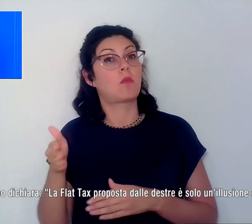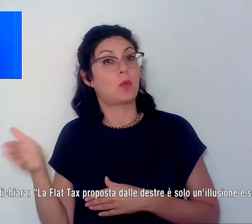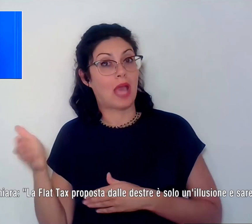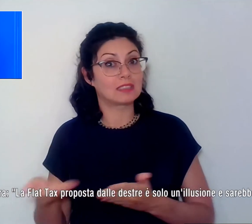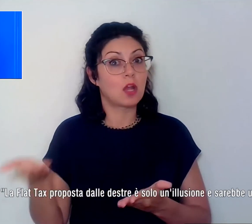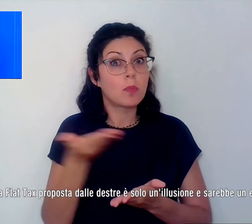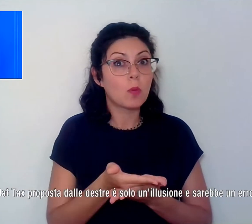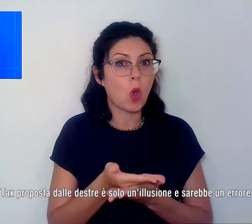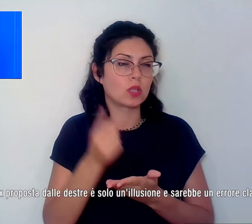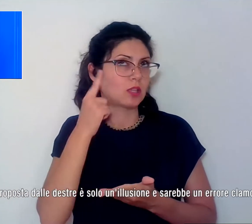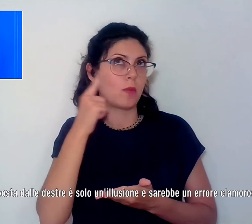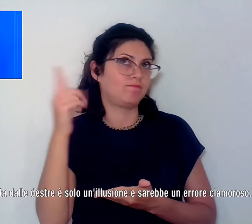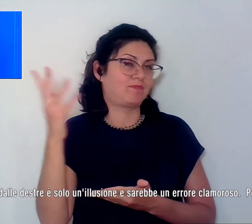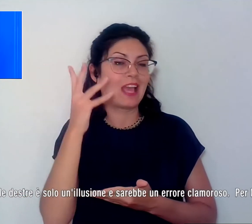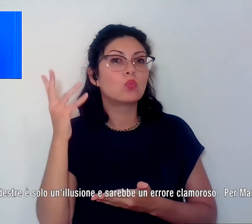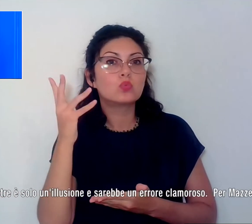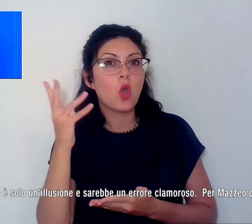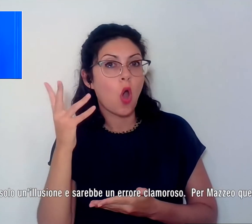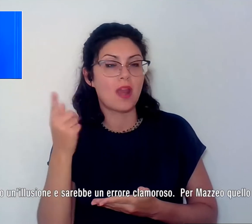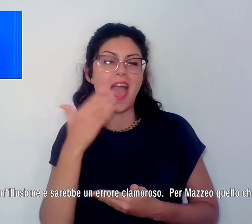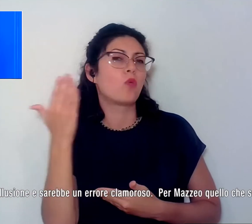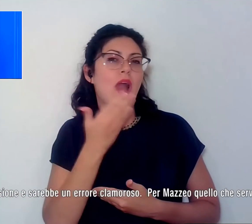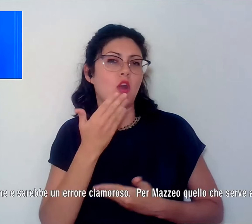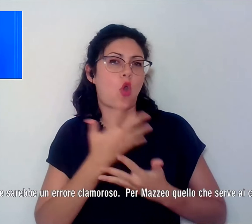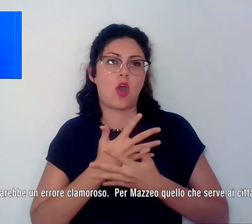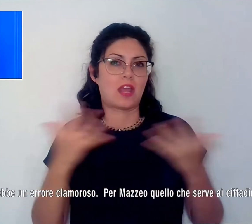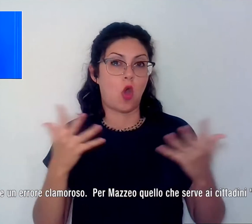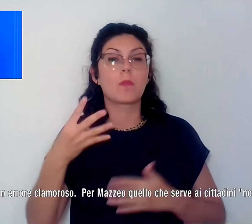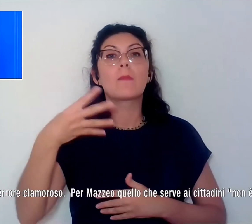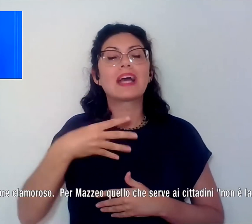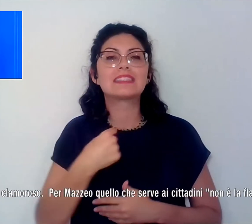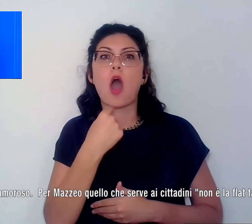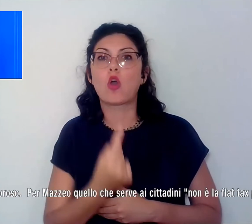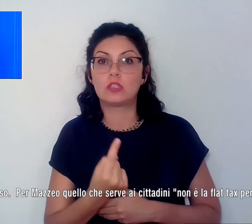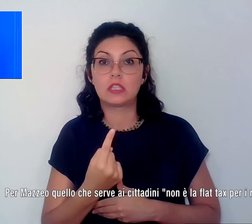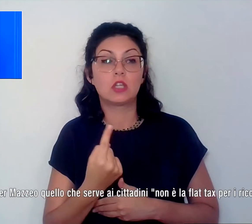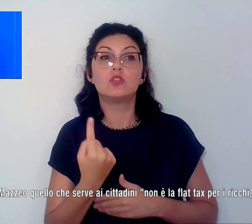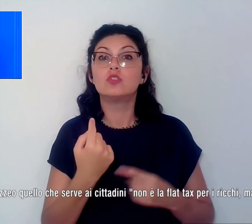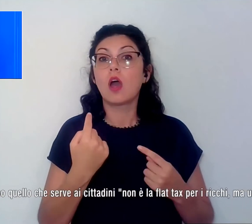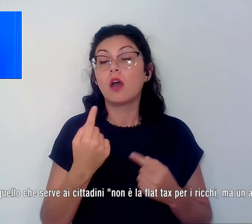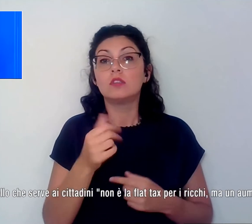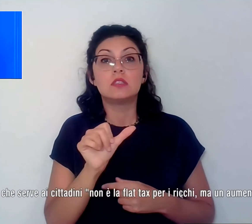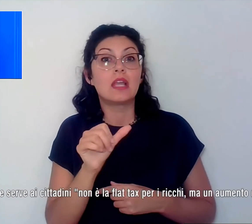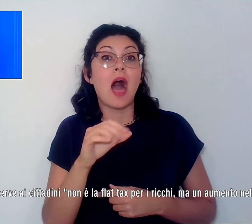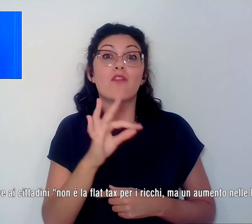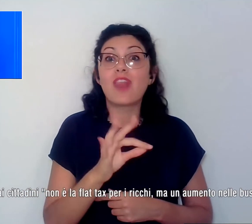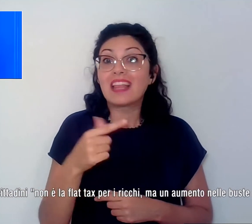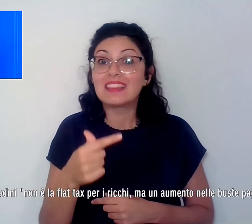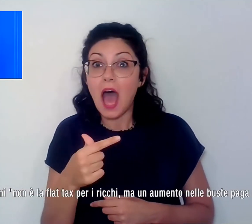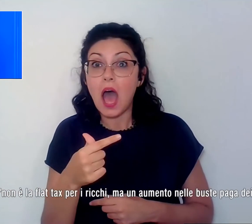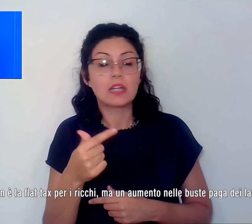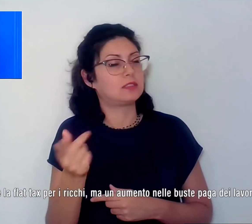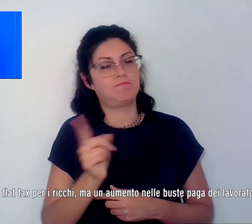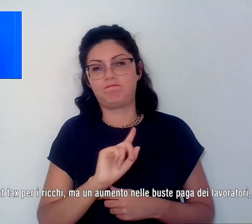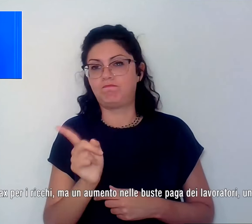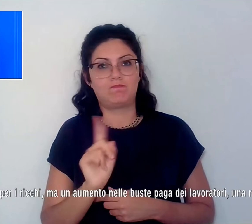e sarebbe un errore clamoroso. Per Mazzeo quello che serve ai cittadini non è la flat tax per i ricchi ma un aumento nelle